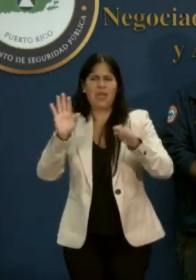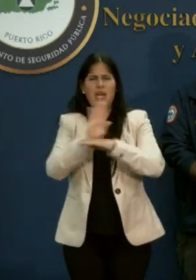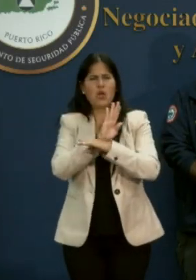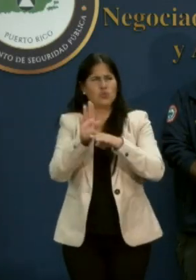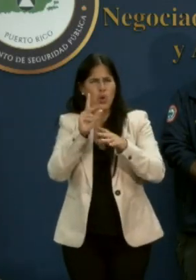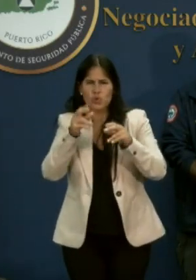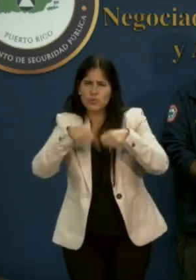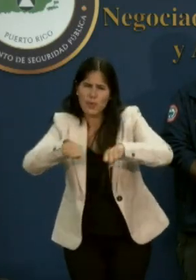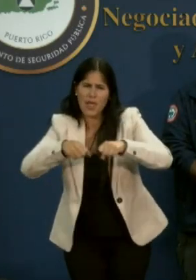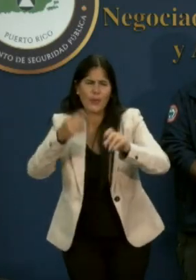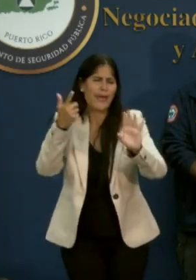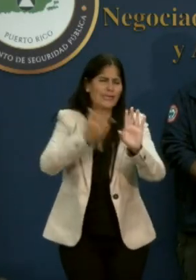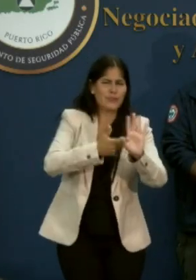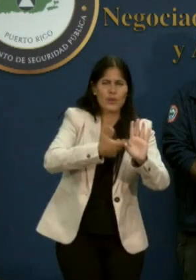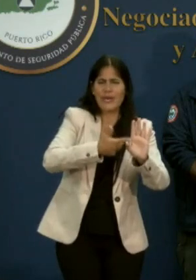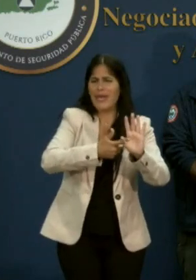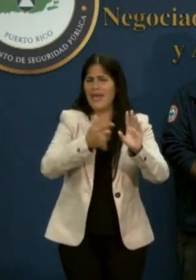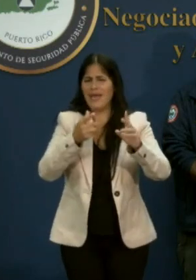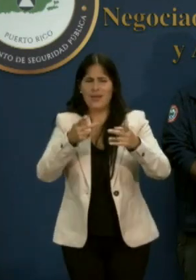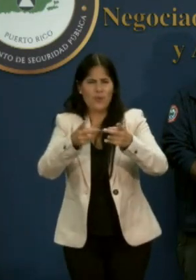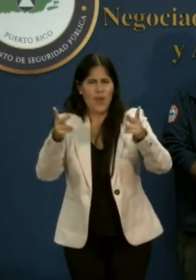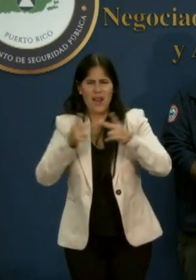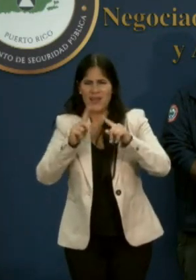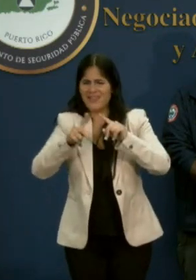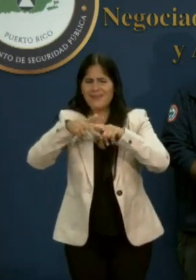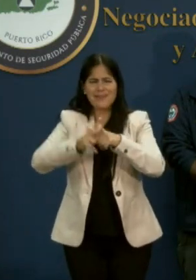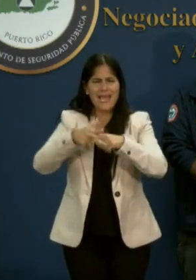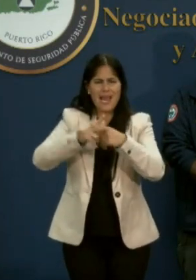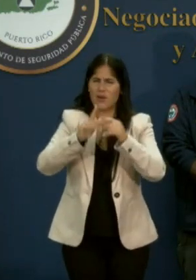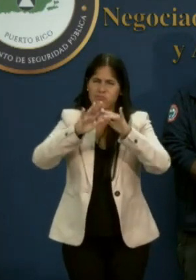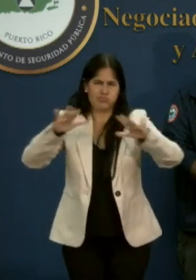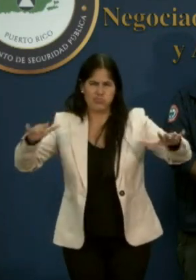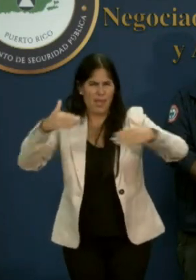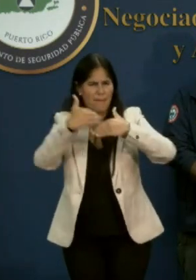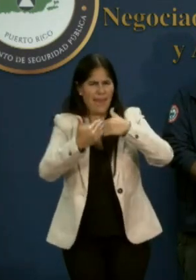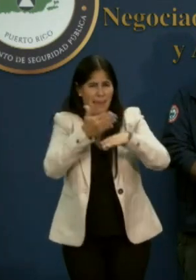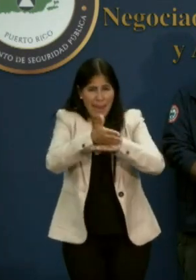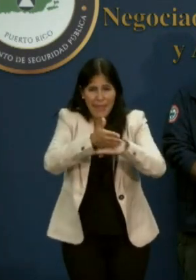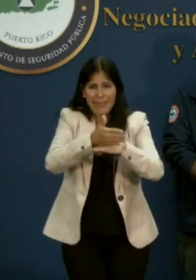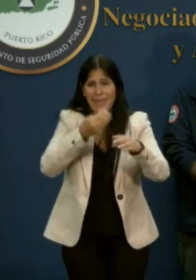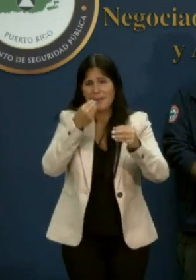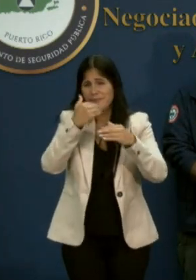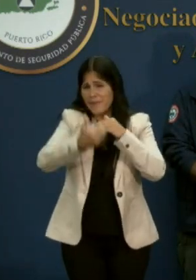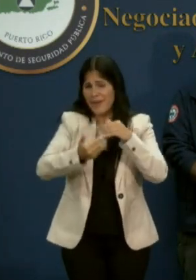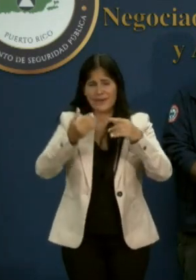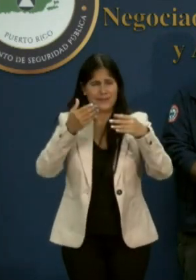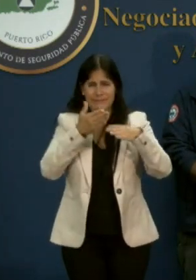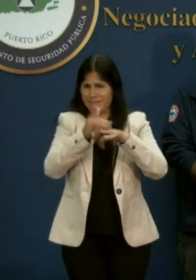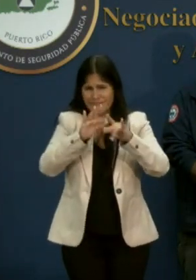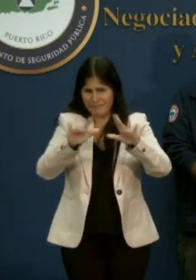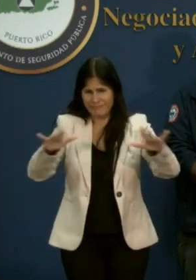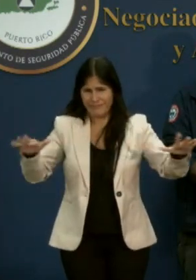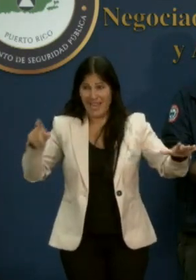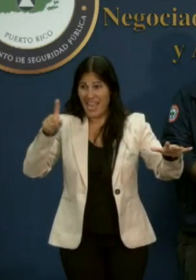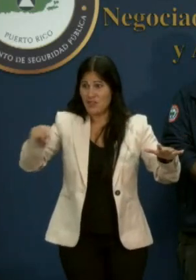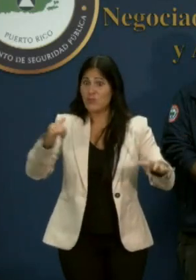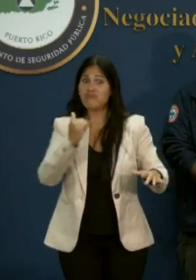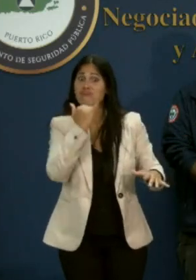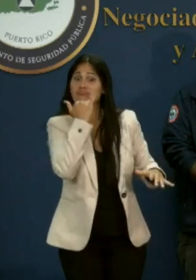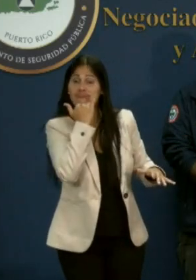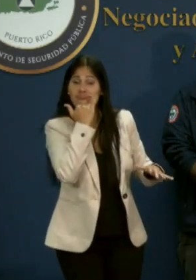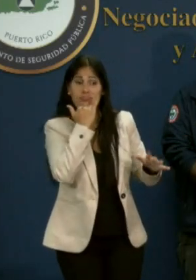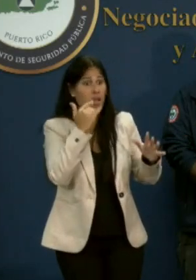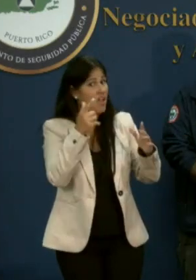gasolina, ferretería, que entienda que tiene precios, que no se ajustan a lo que está en vigor ahora mismo, que nos llamen y